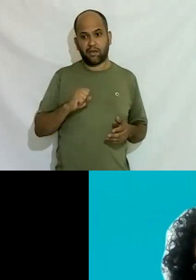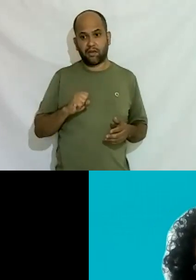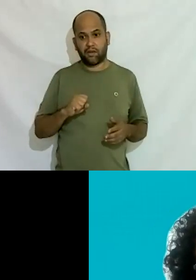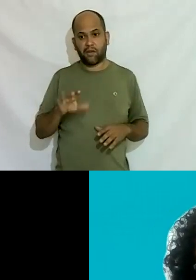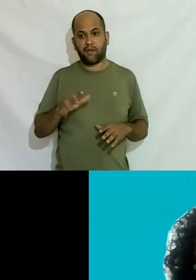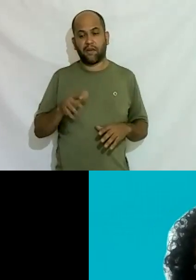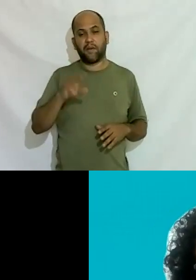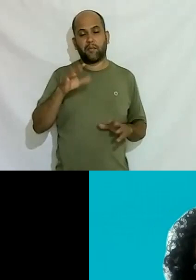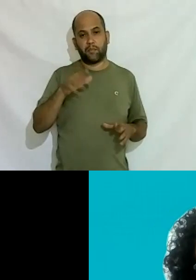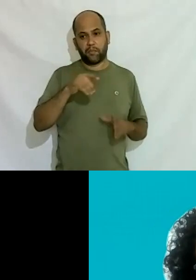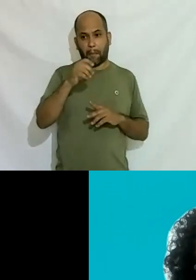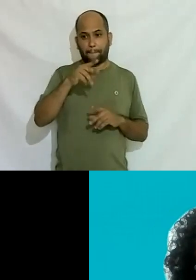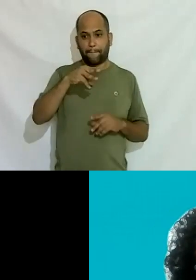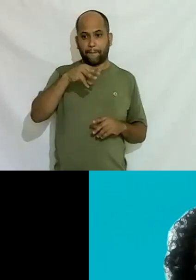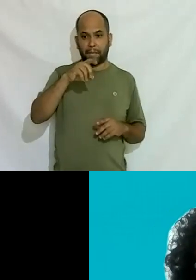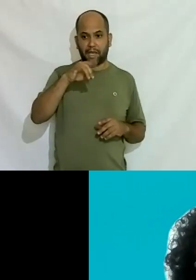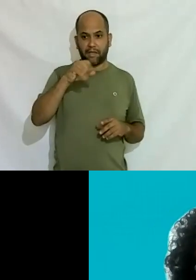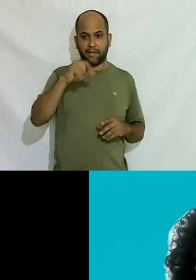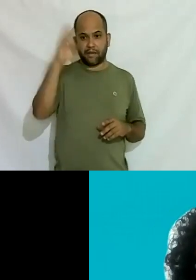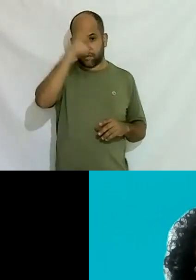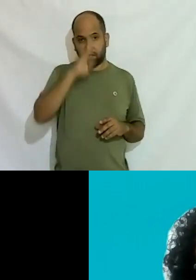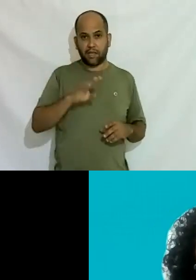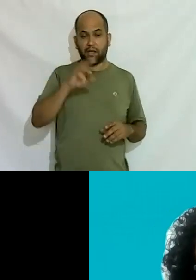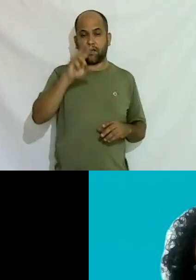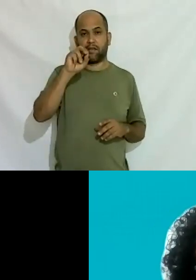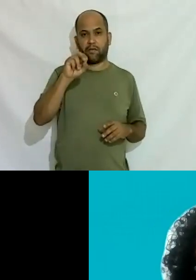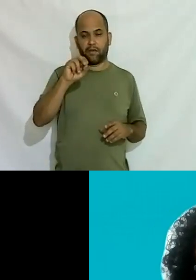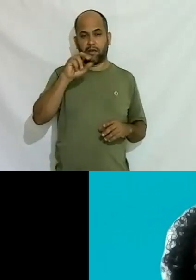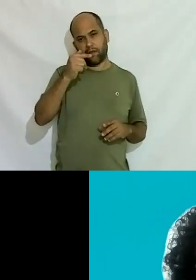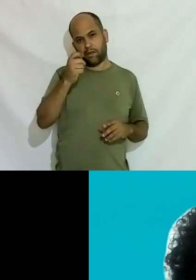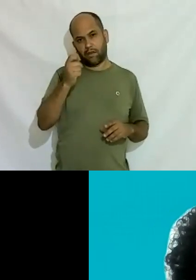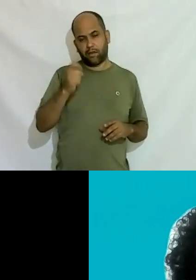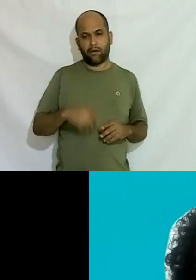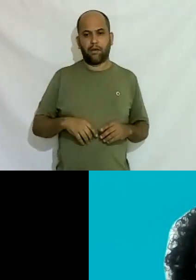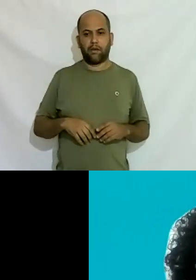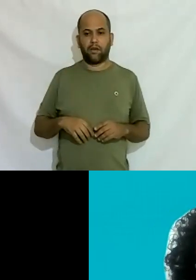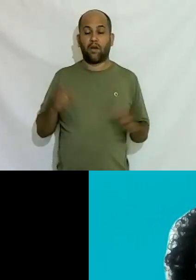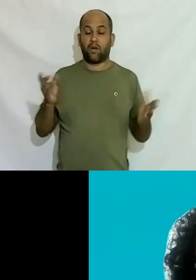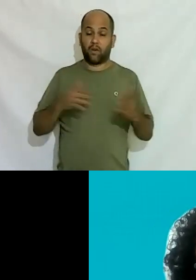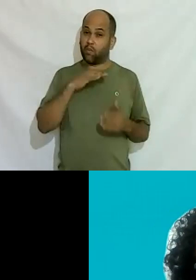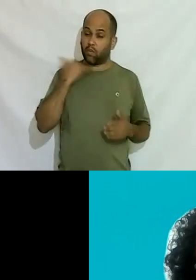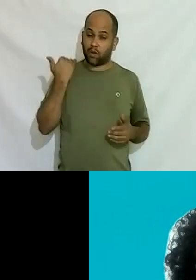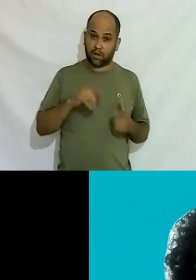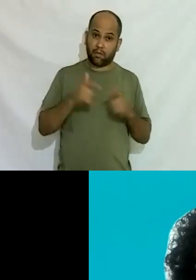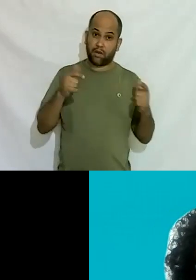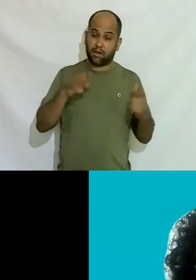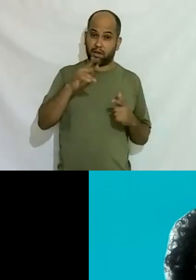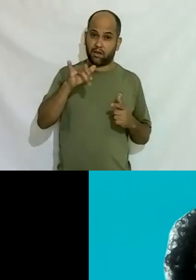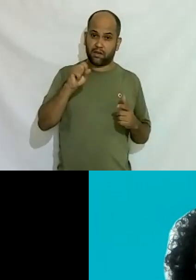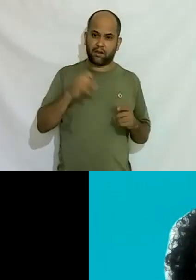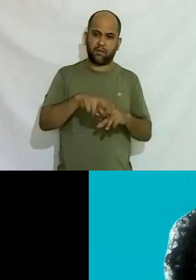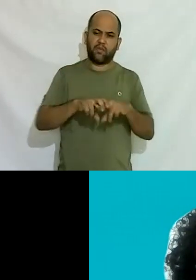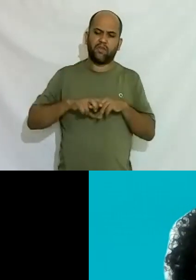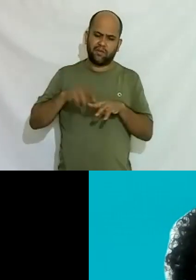uma média brasileira de 70 né então realmente morre mas trans também por uma série de questões além da